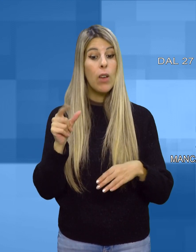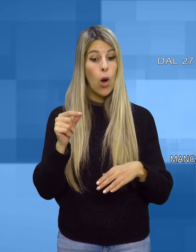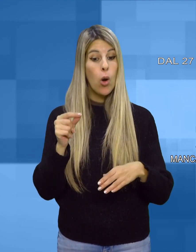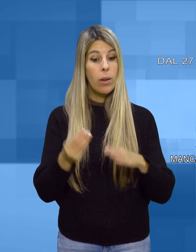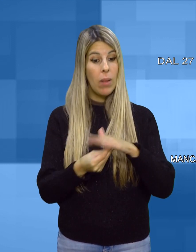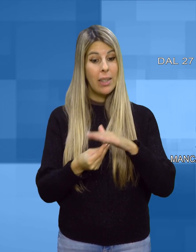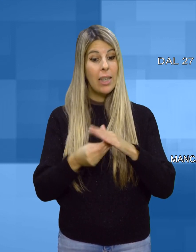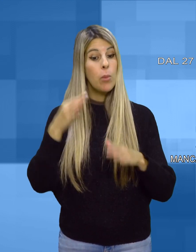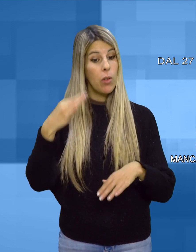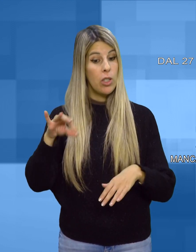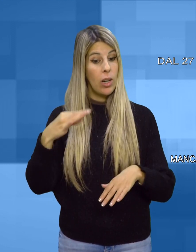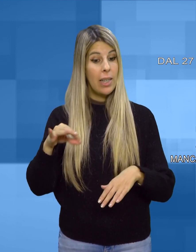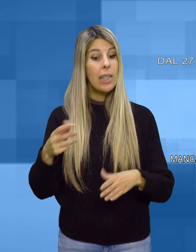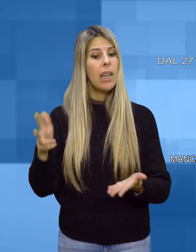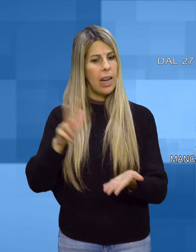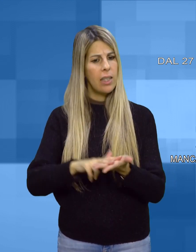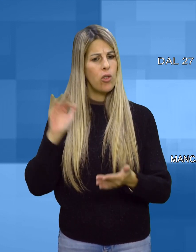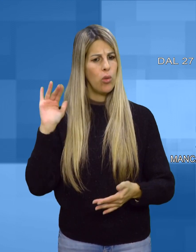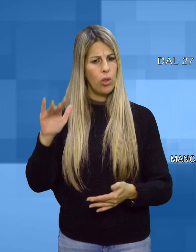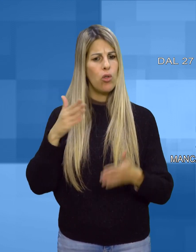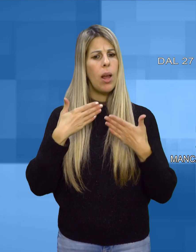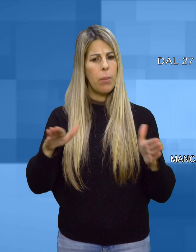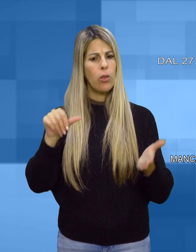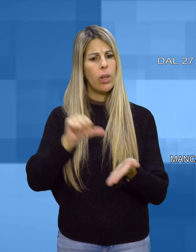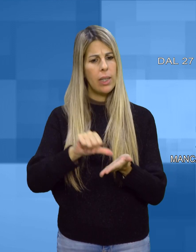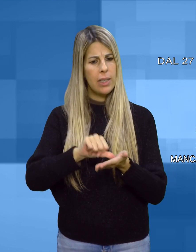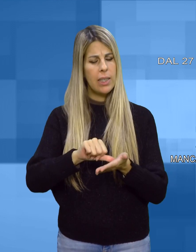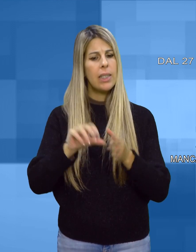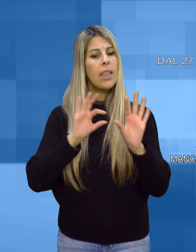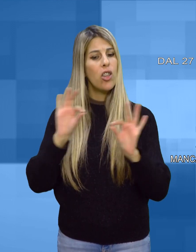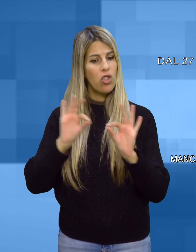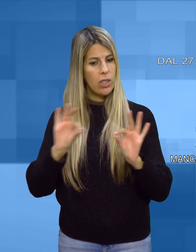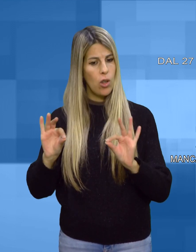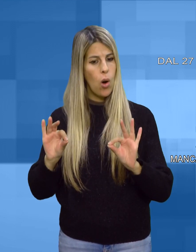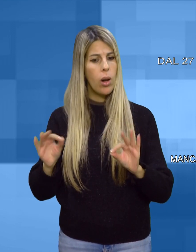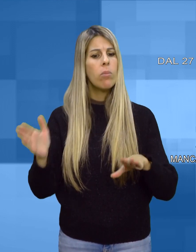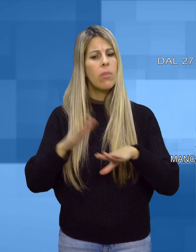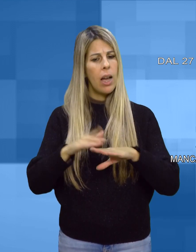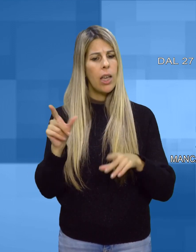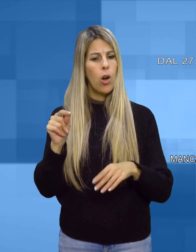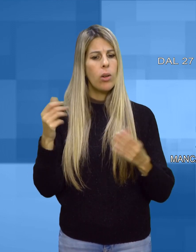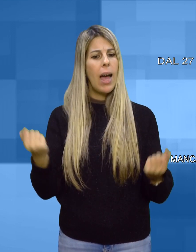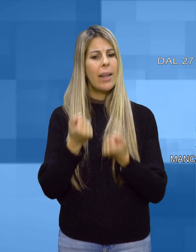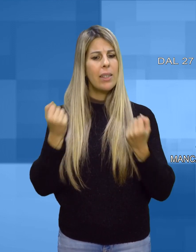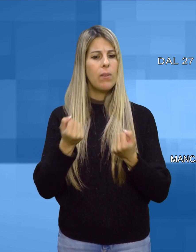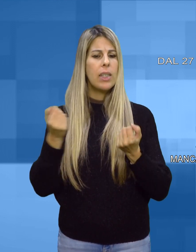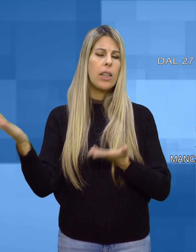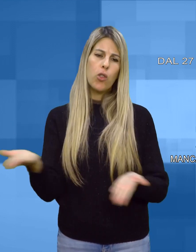e loro gestione anche attraverso attività collaterali di ospitalità A Sedilo, nonostante la presenza di due